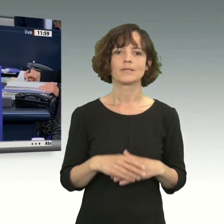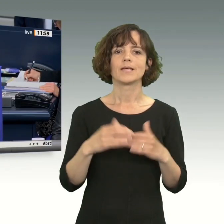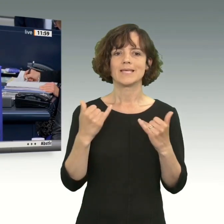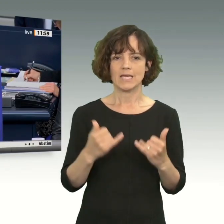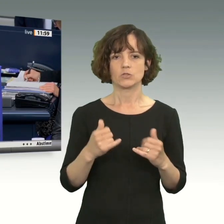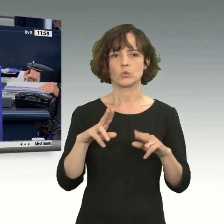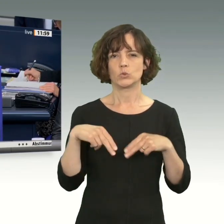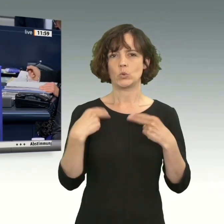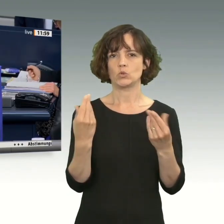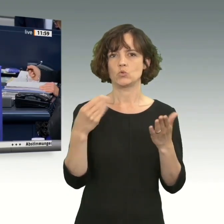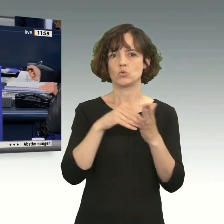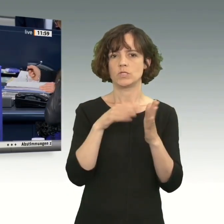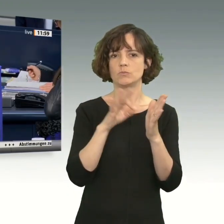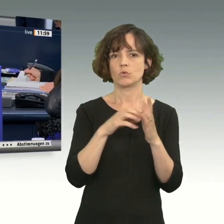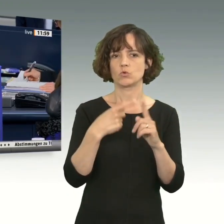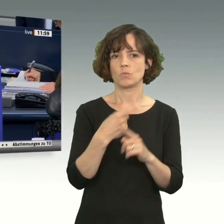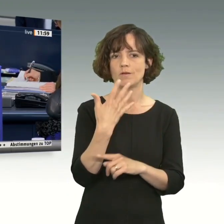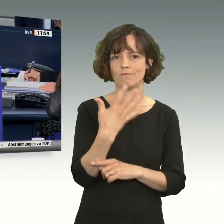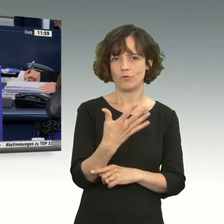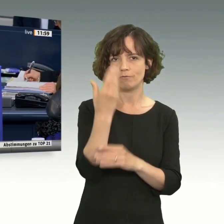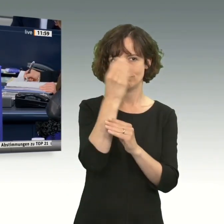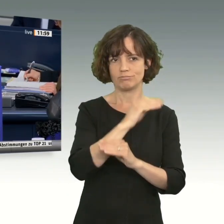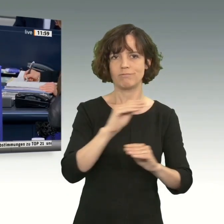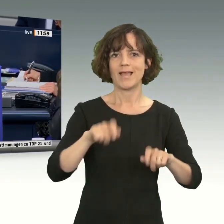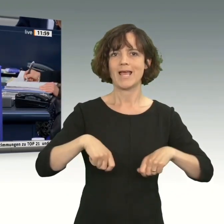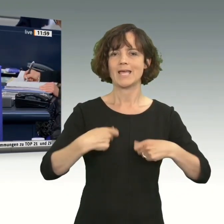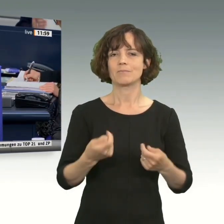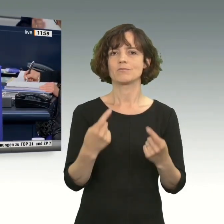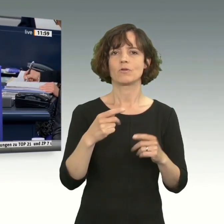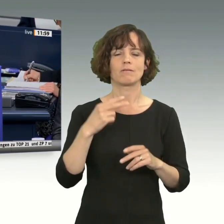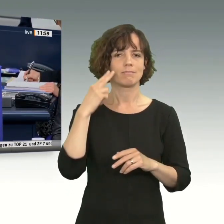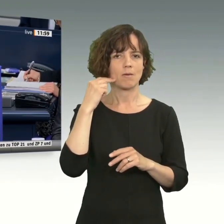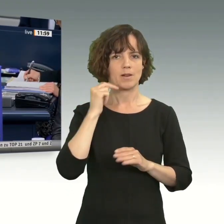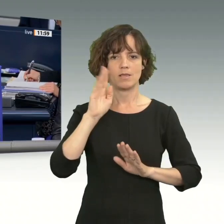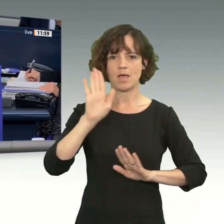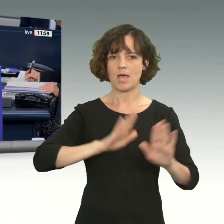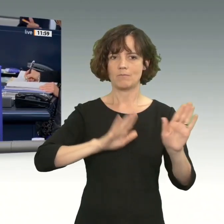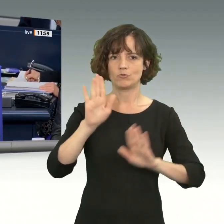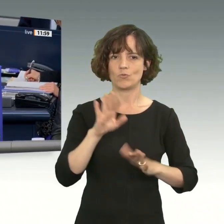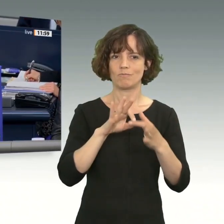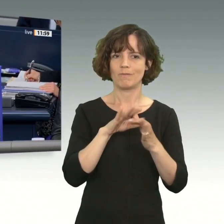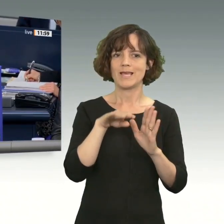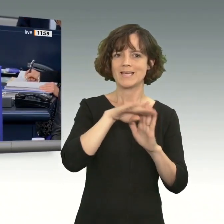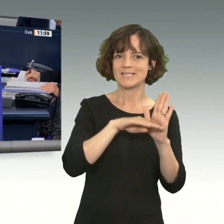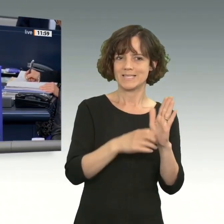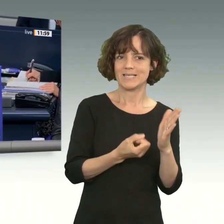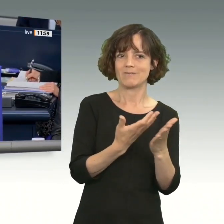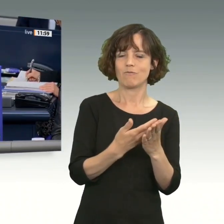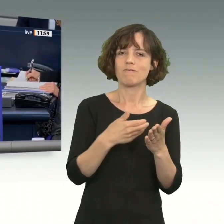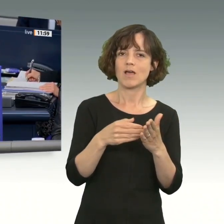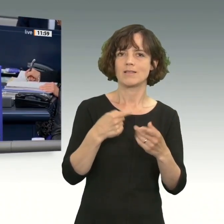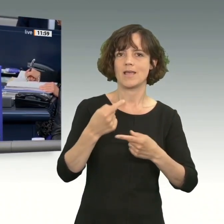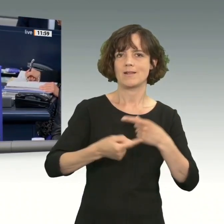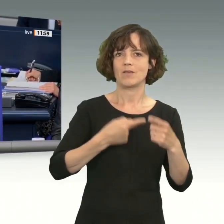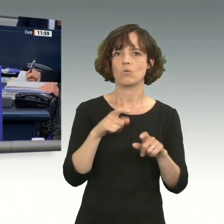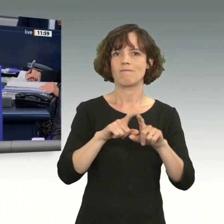gebe Ihnen zunächst bekannt das Ergebnis der namentlichen Abstimmung über den Entwurf eines Gesetzes zur Weiterentwicklung